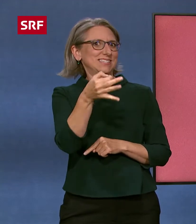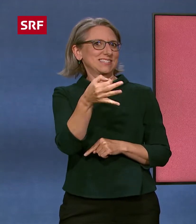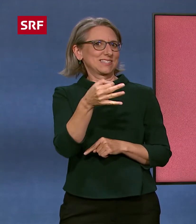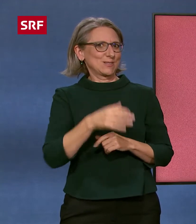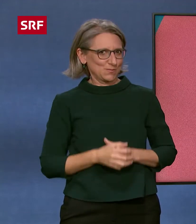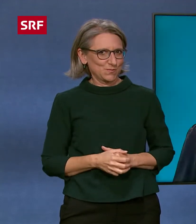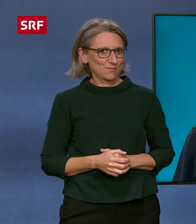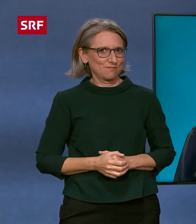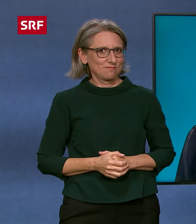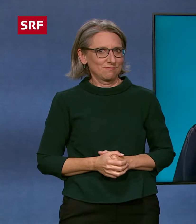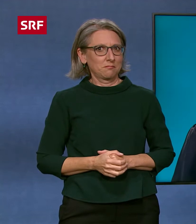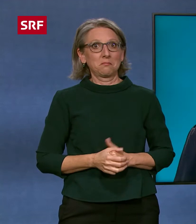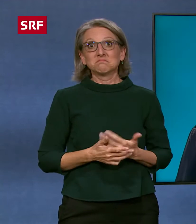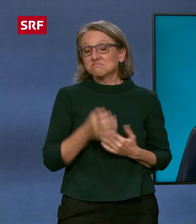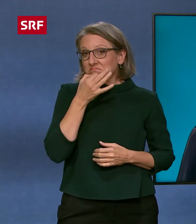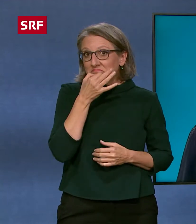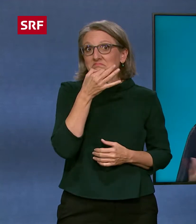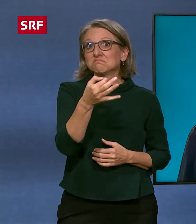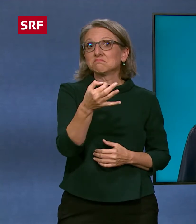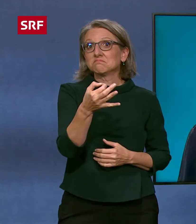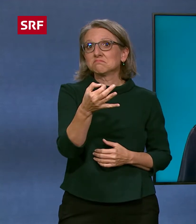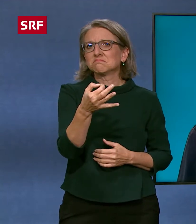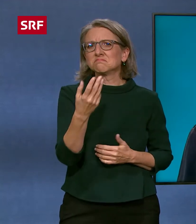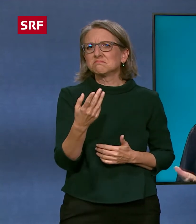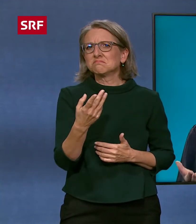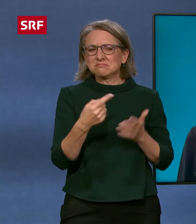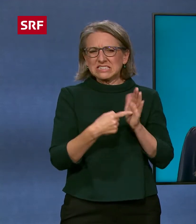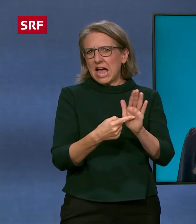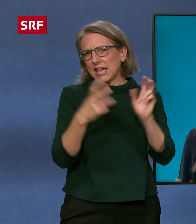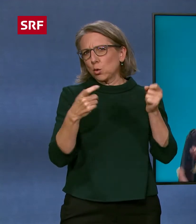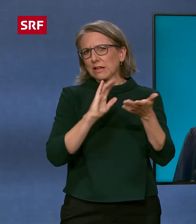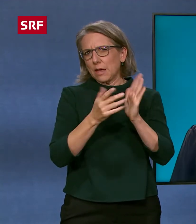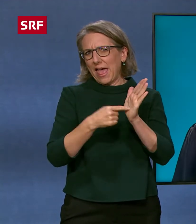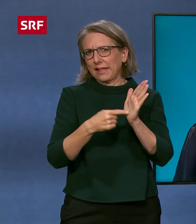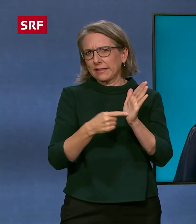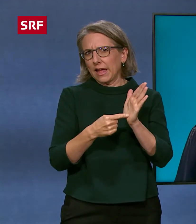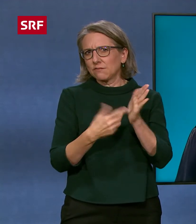Und zwar möchte ich von dir wissen, was bedeutet das Zeichen, besser gesagt die Gebärdensprache.